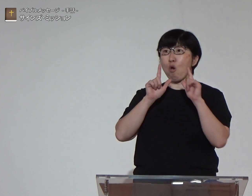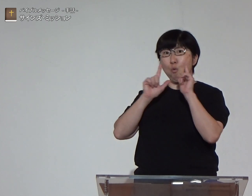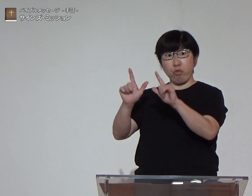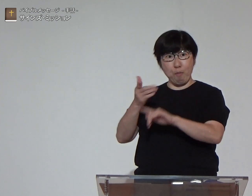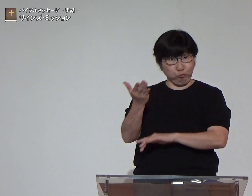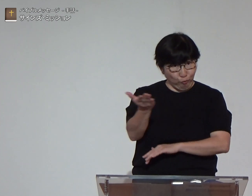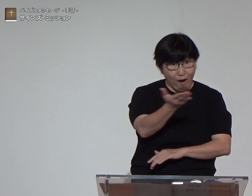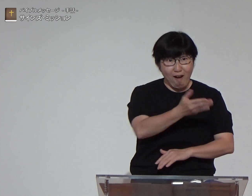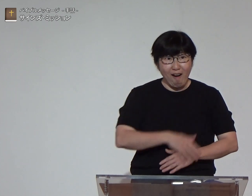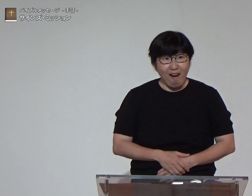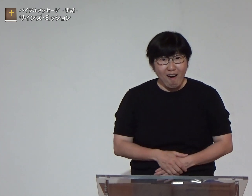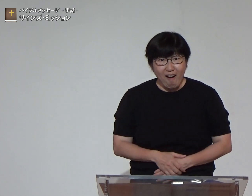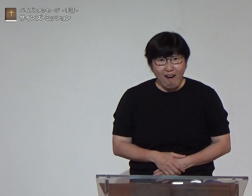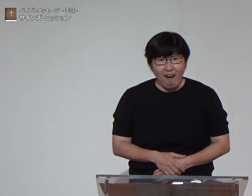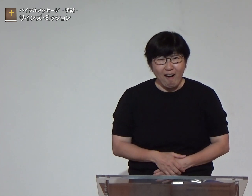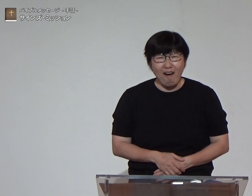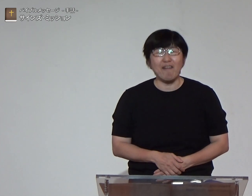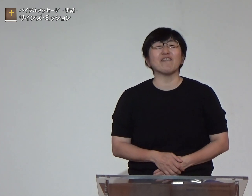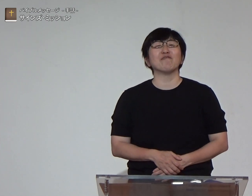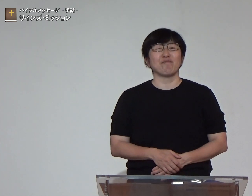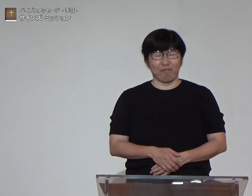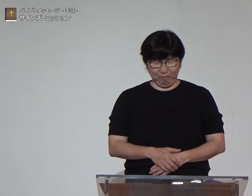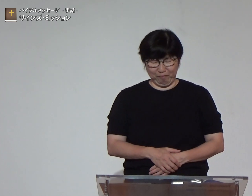皆さんだったらどのように答えますか